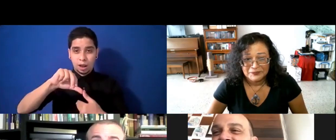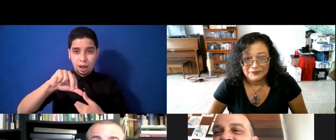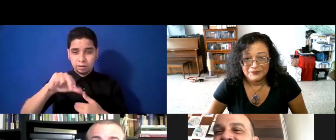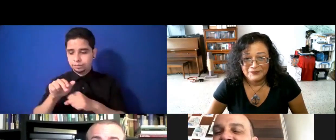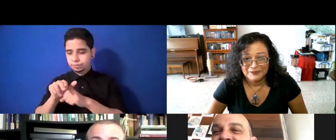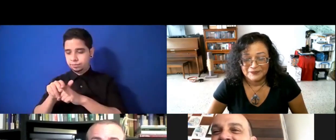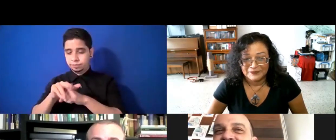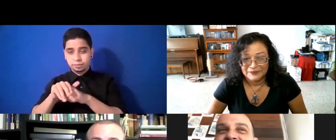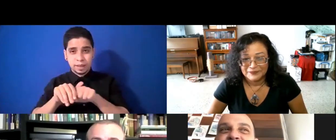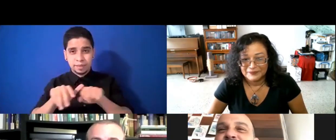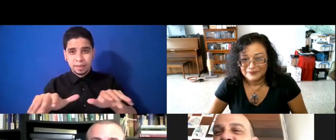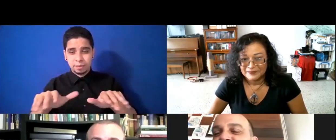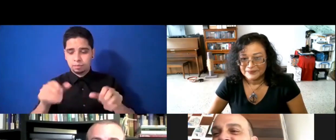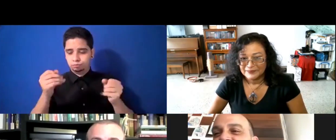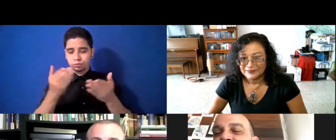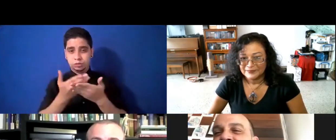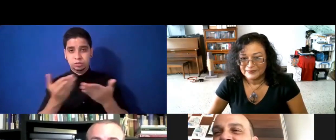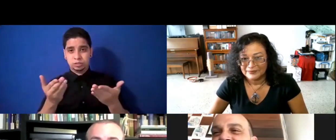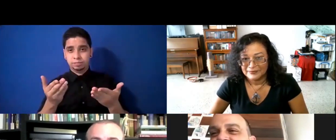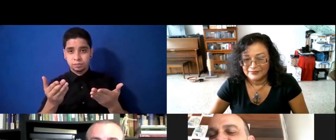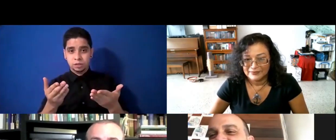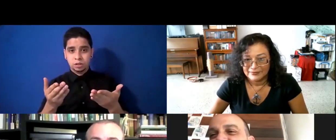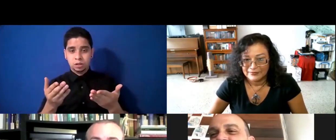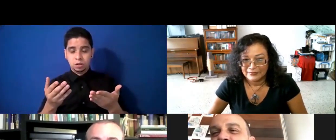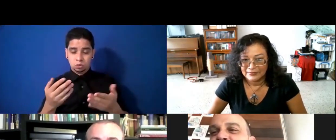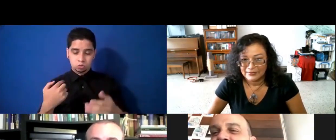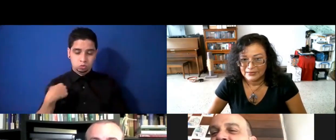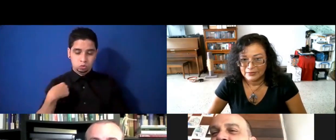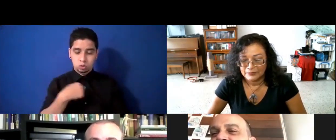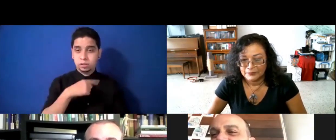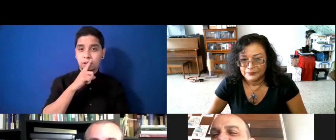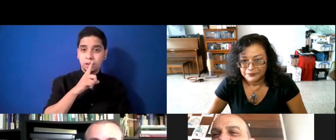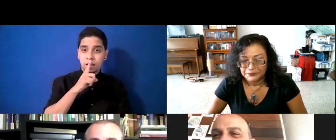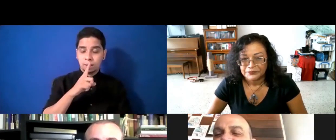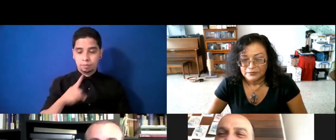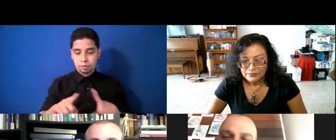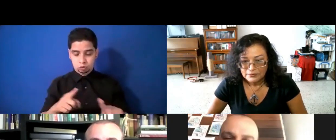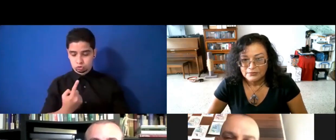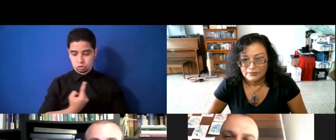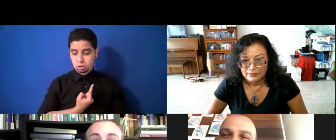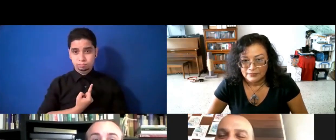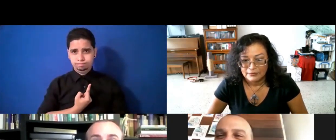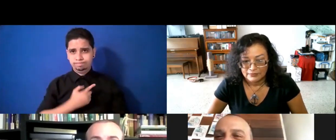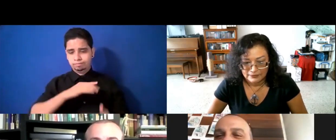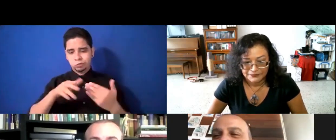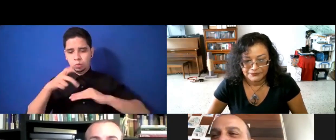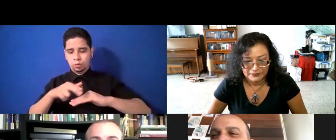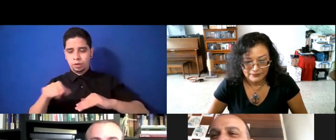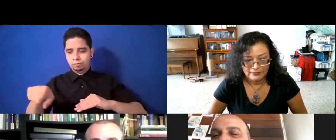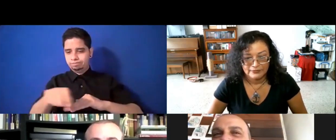y no solamente nuestras, sino de todo puertorriqueño, porque tiene un negocio relacionado a un negocio de comida.